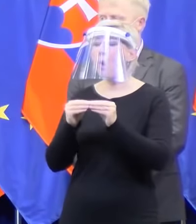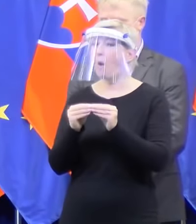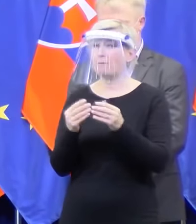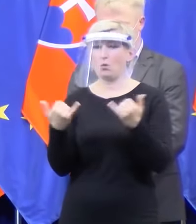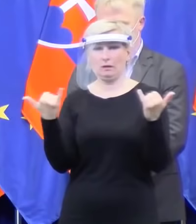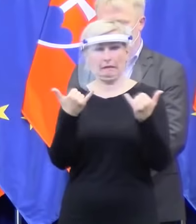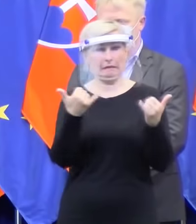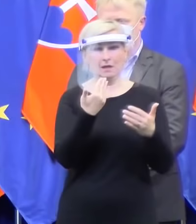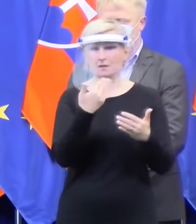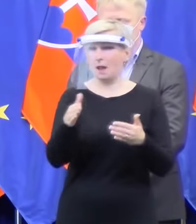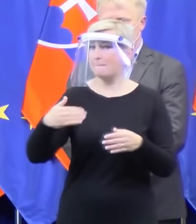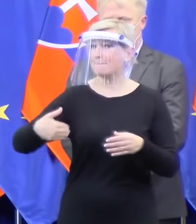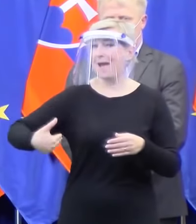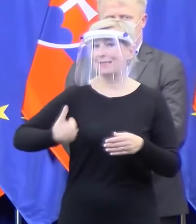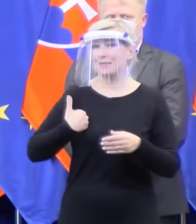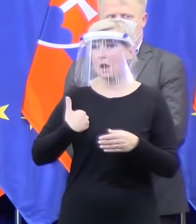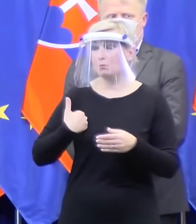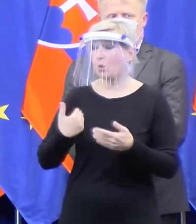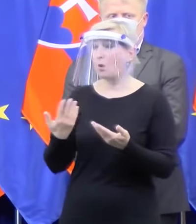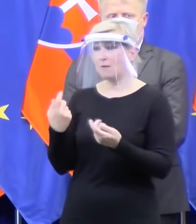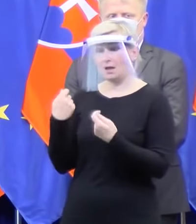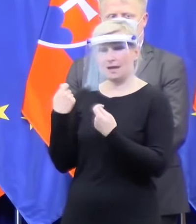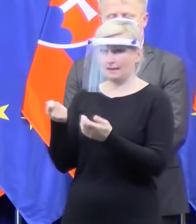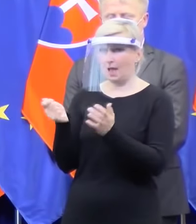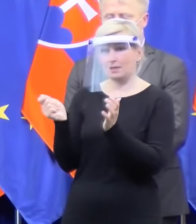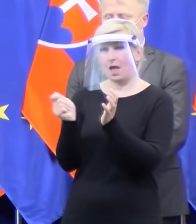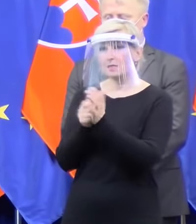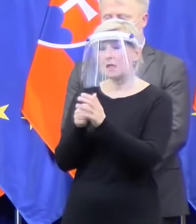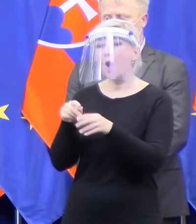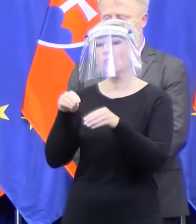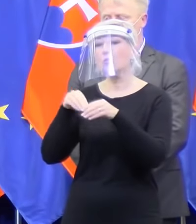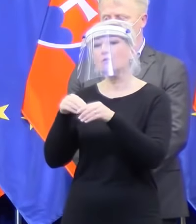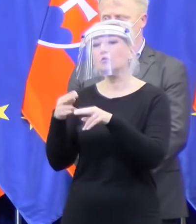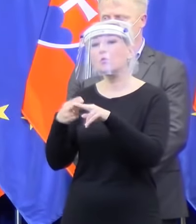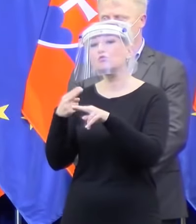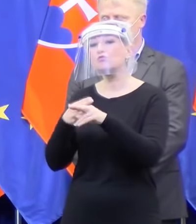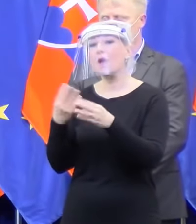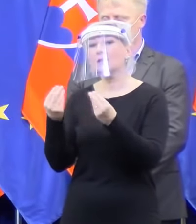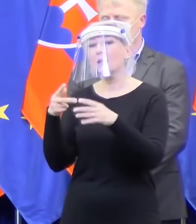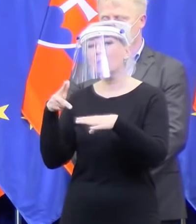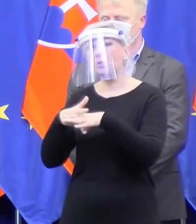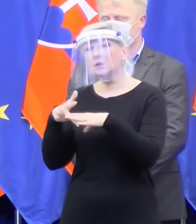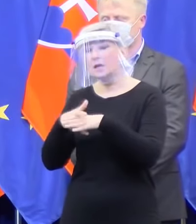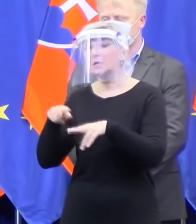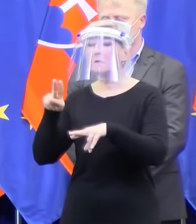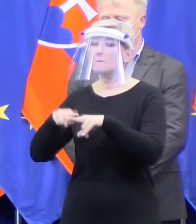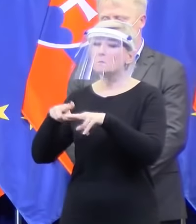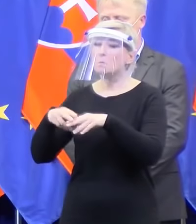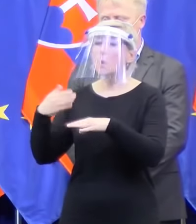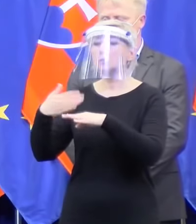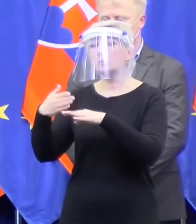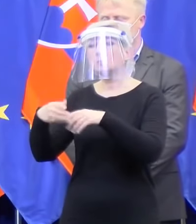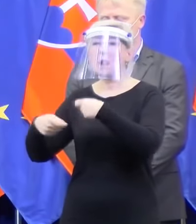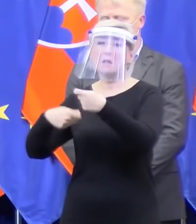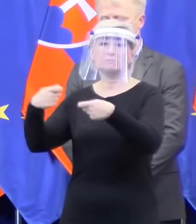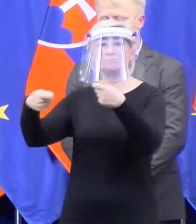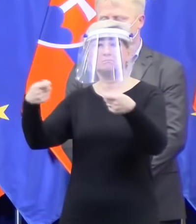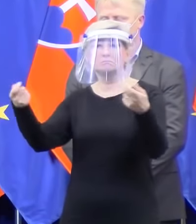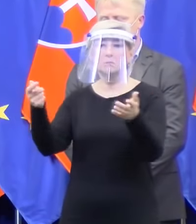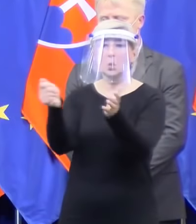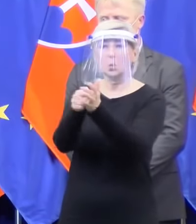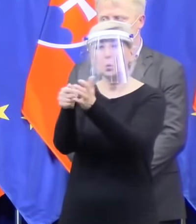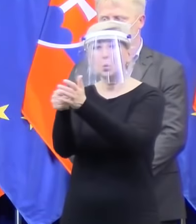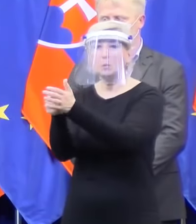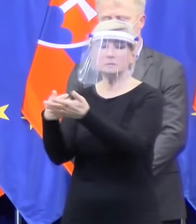nakúpiť centrálne cez správu štátnych hmotných rezerv a oni by si potom od nich ďalej tieto pomôcky, ktoré majú povinne predávať, nakúpili?